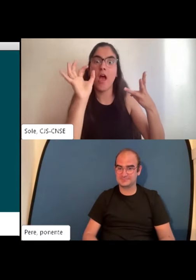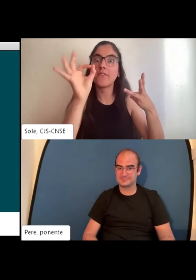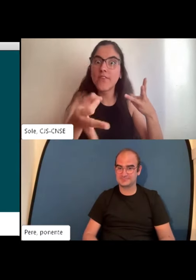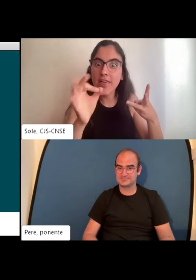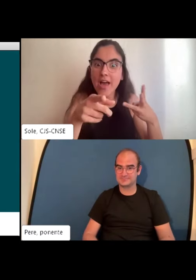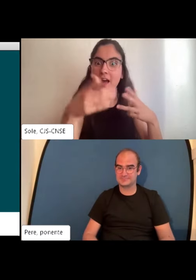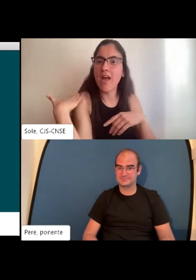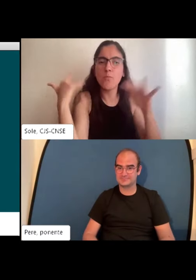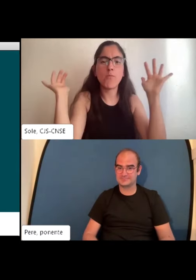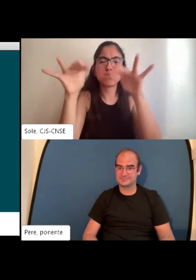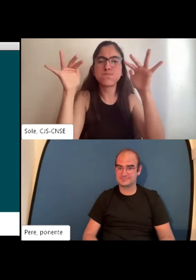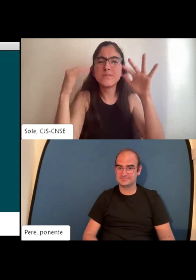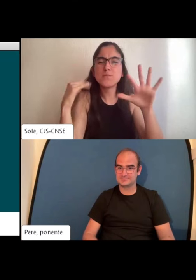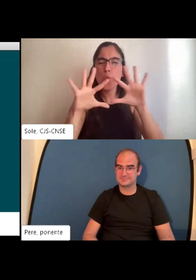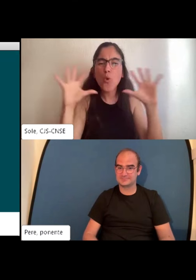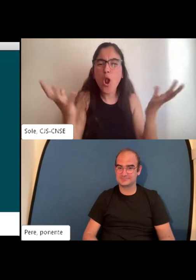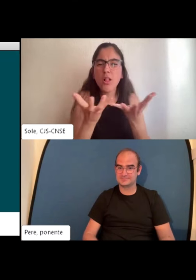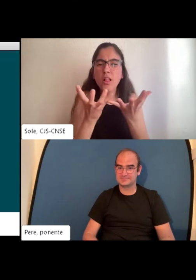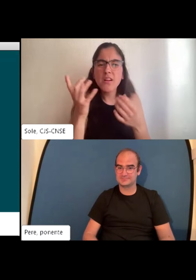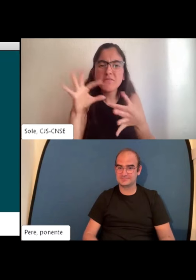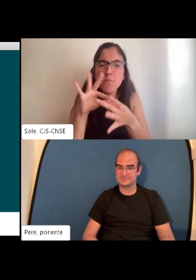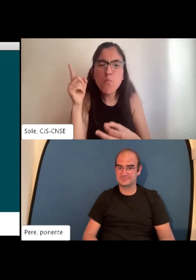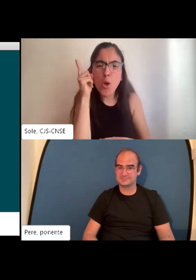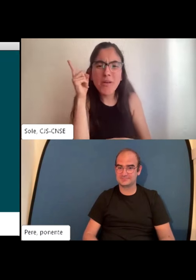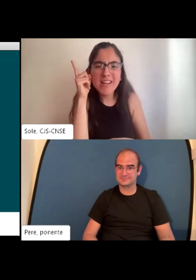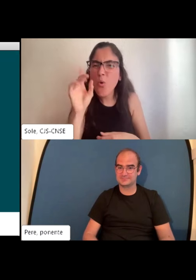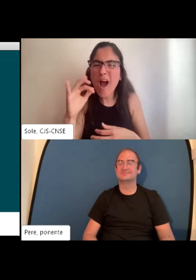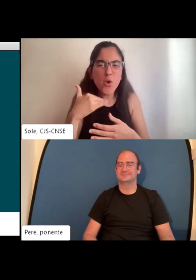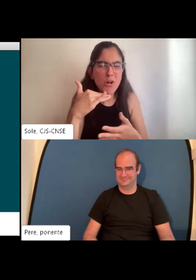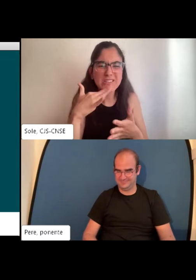turística, imagino que en hostelería,